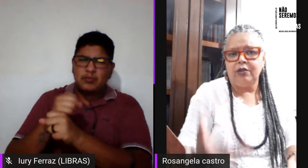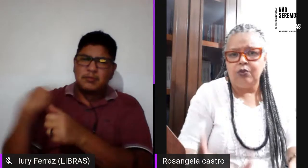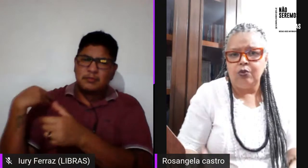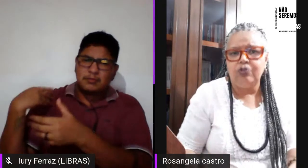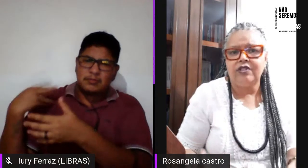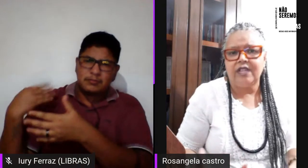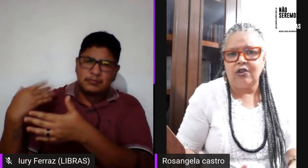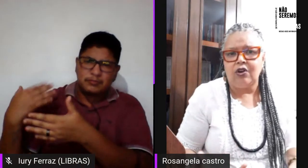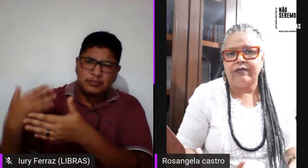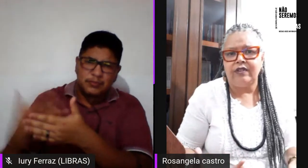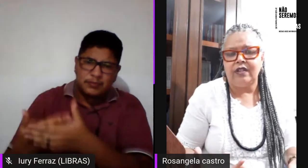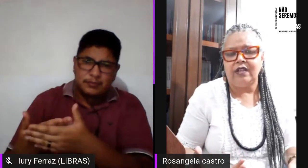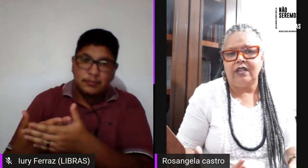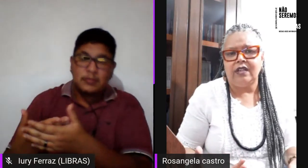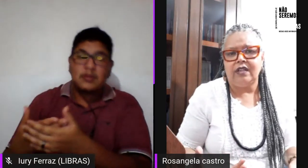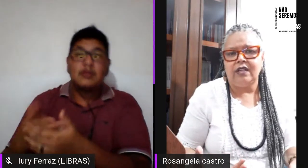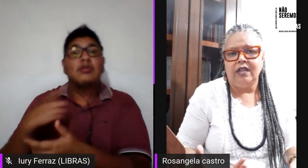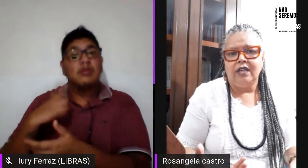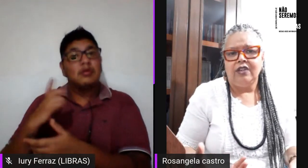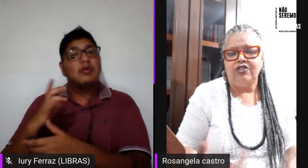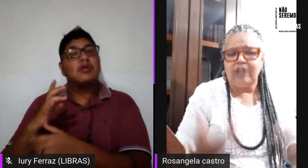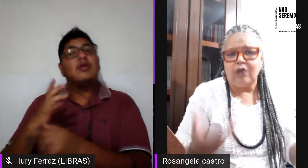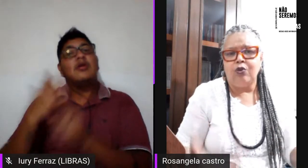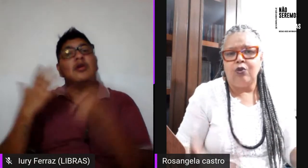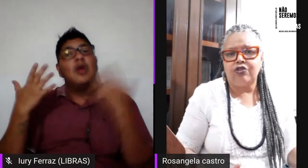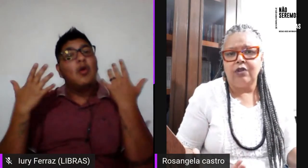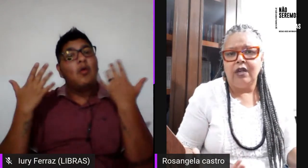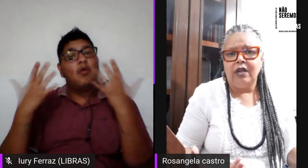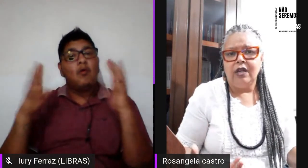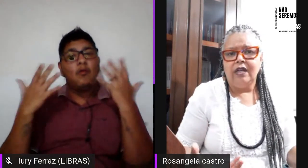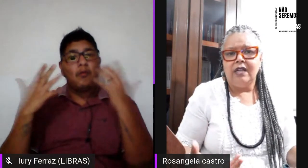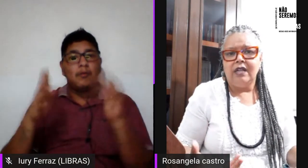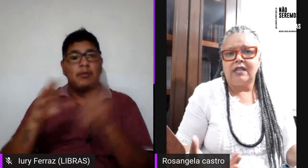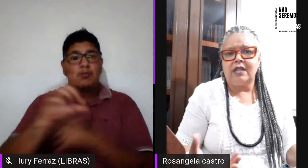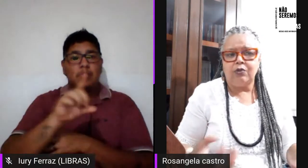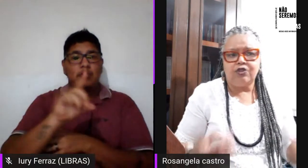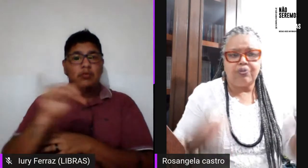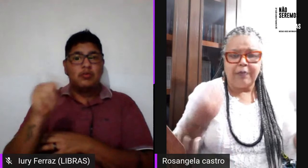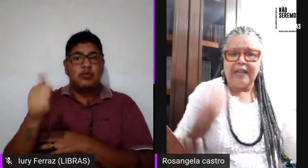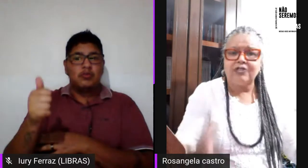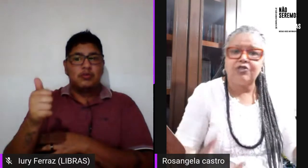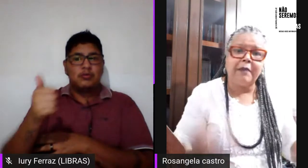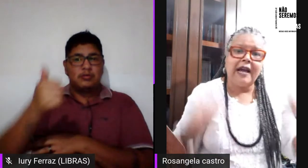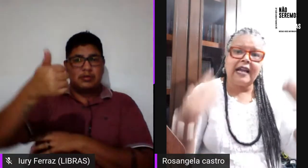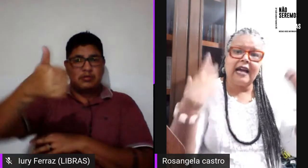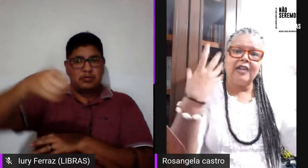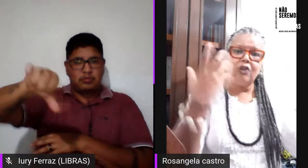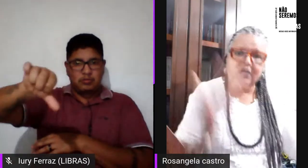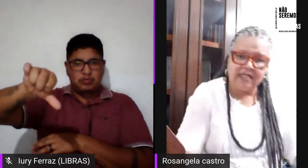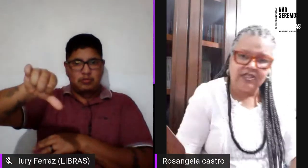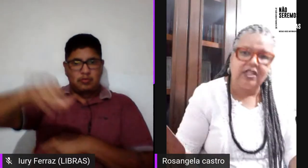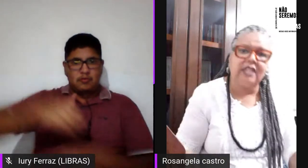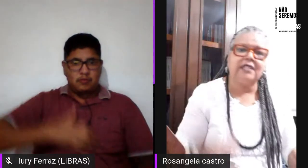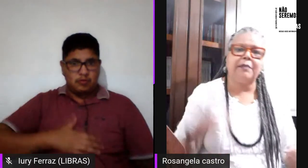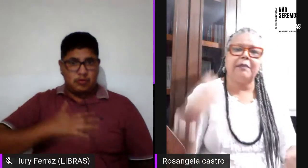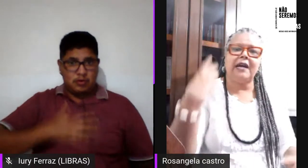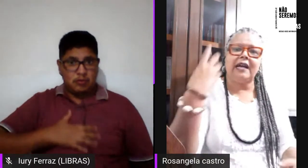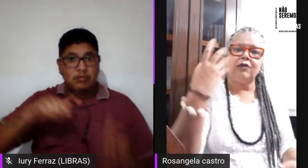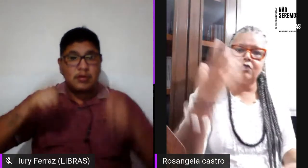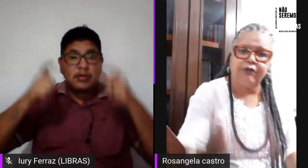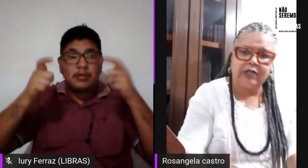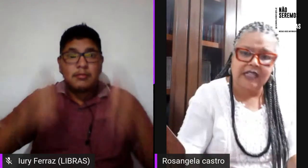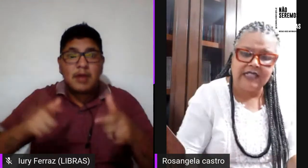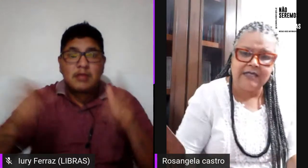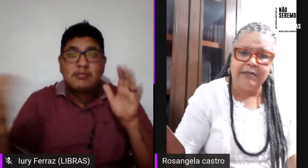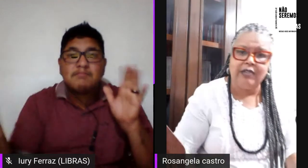comemorando o 19 de agosto são espaços para marcar a nossa existência para